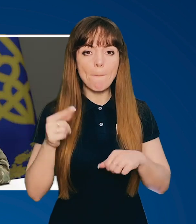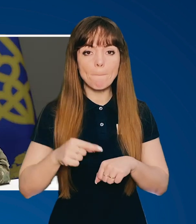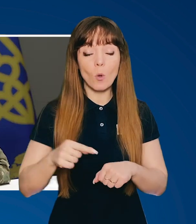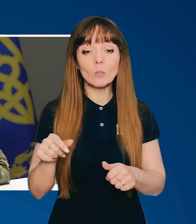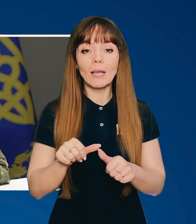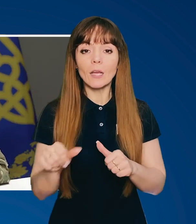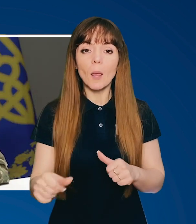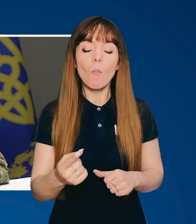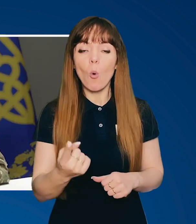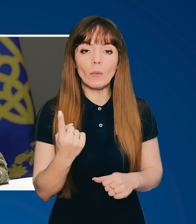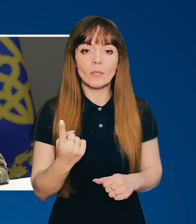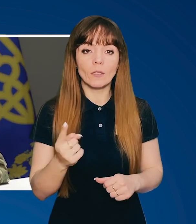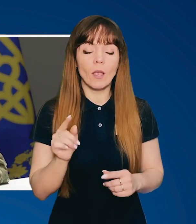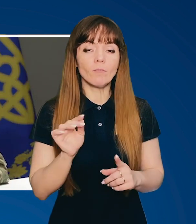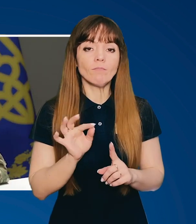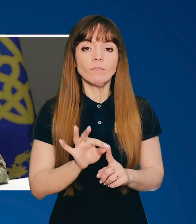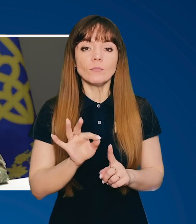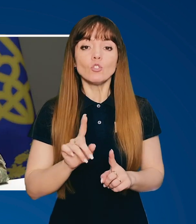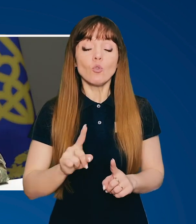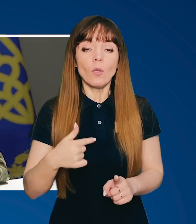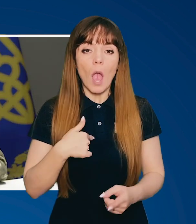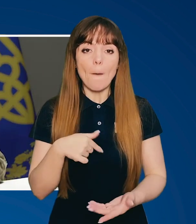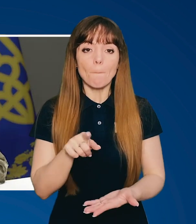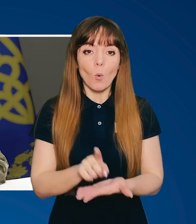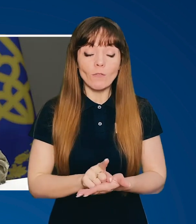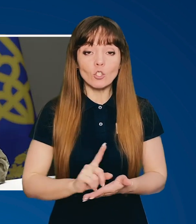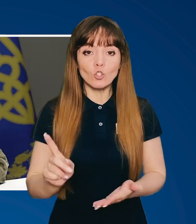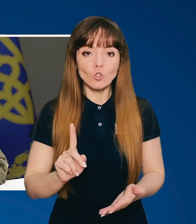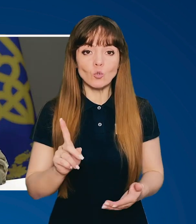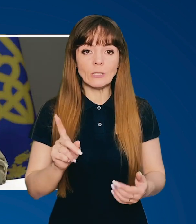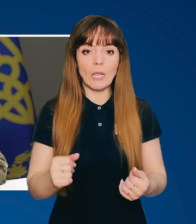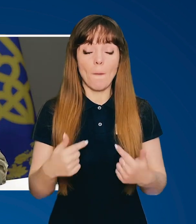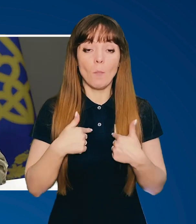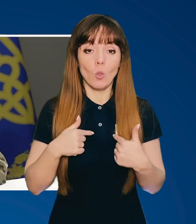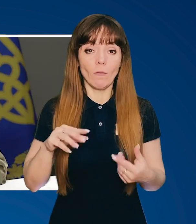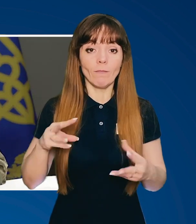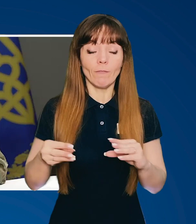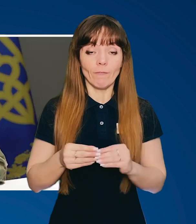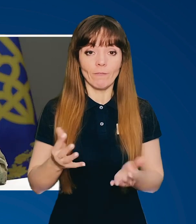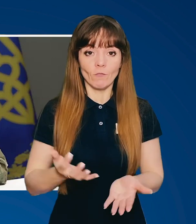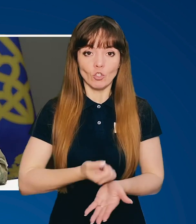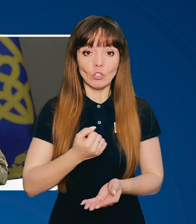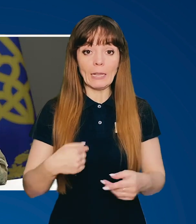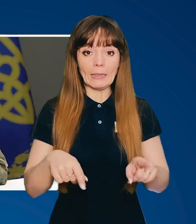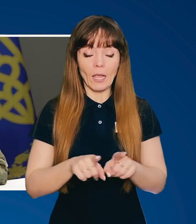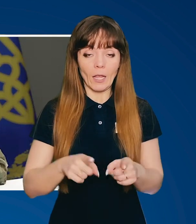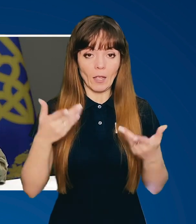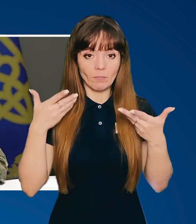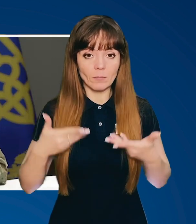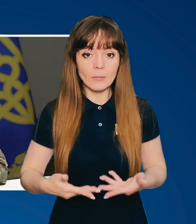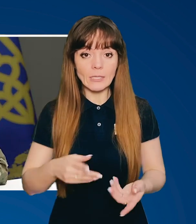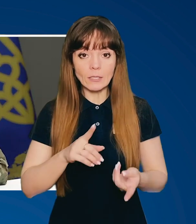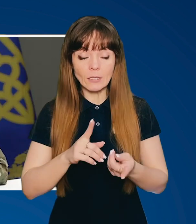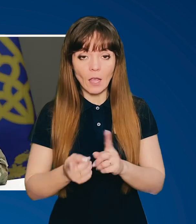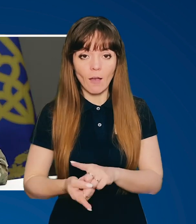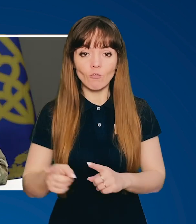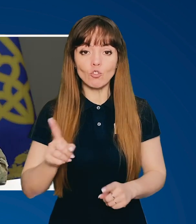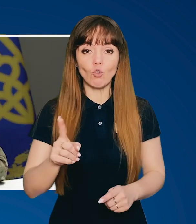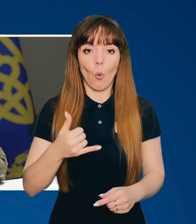емоції, окрім однієї, що я повинен за те, що зі мною вийшло, те, ким я став і що в